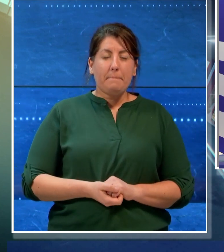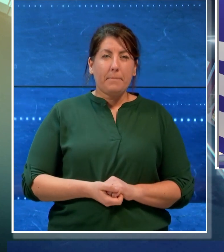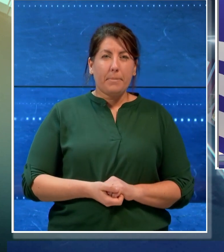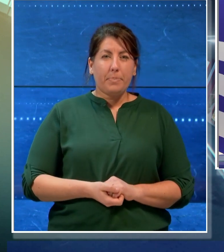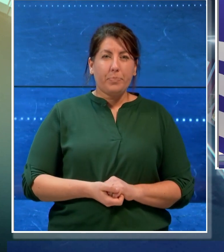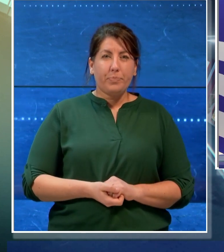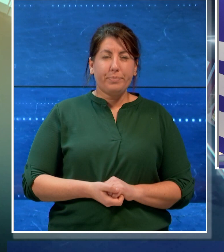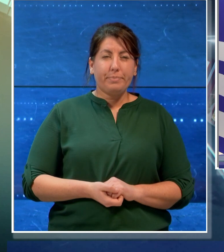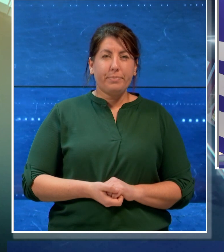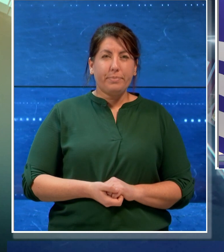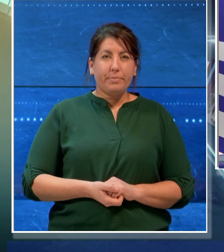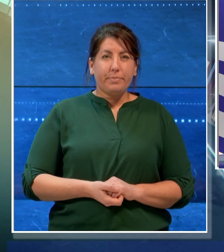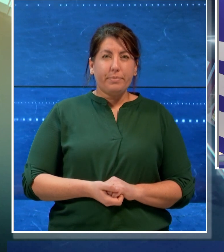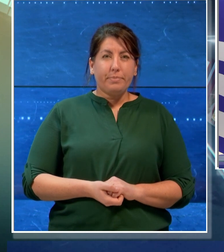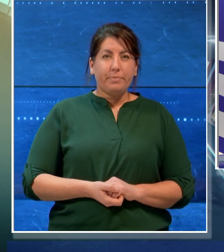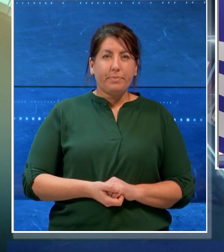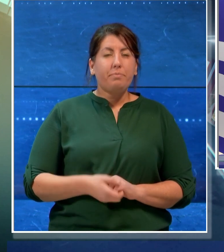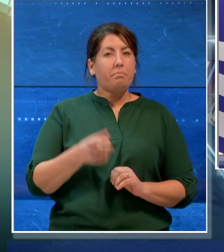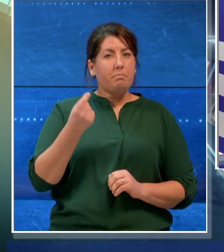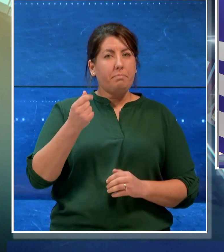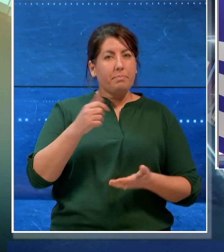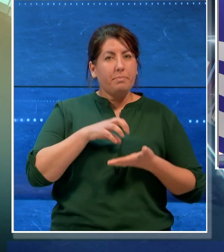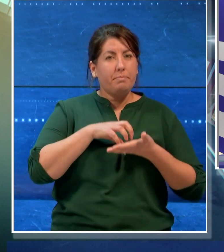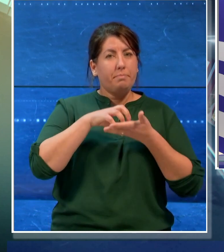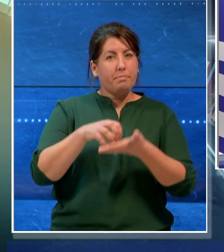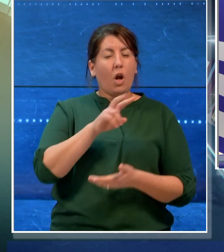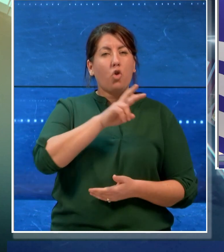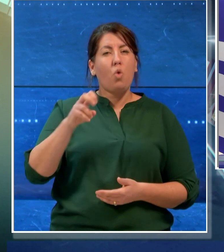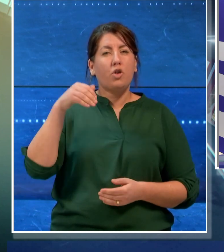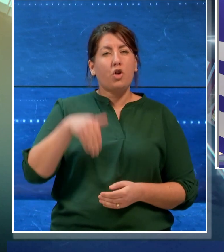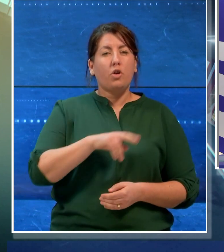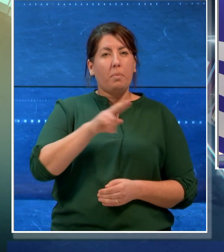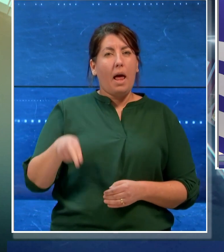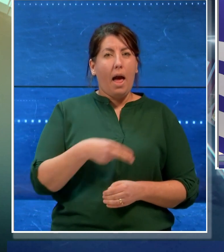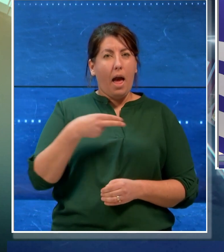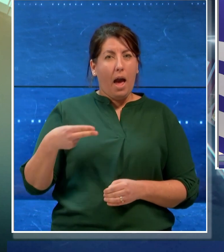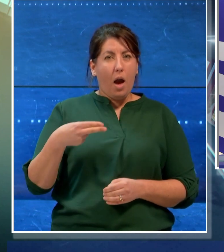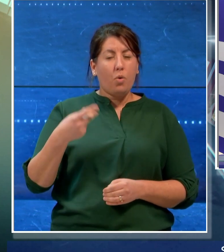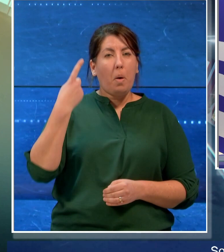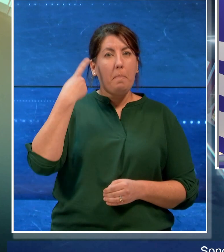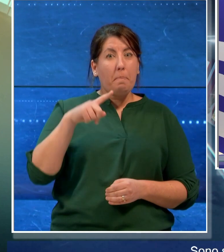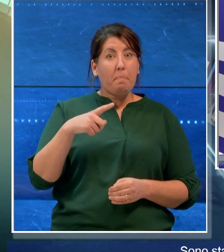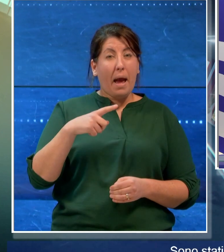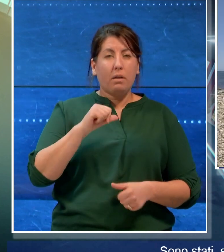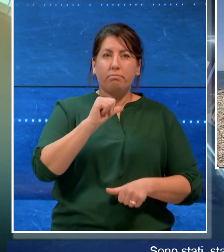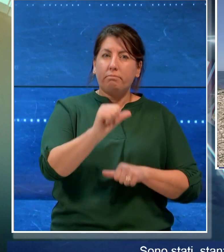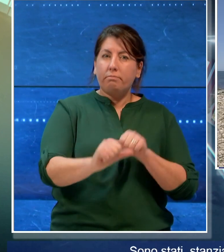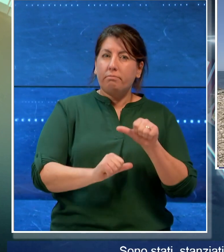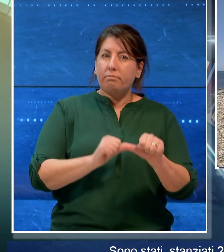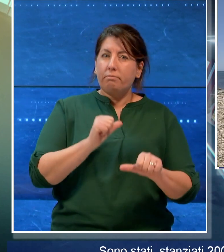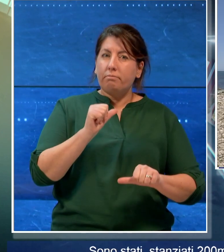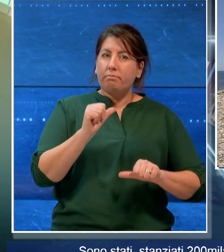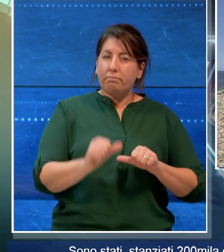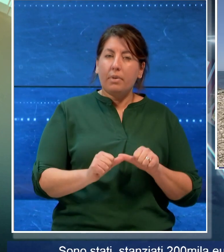Sono stati stanziati 200.000 euro per la sostituzione